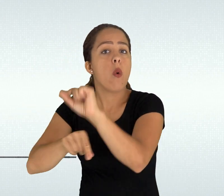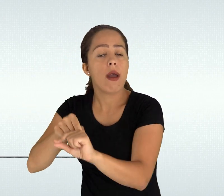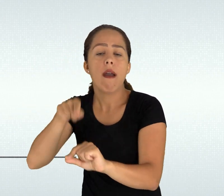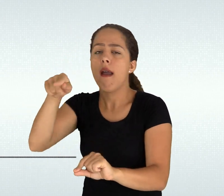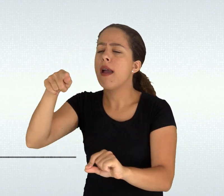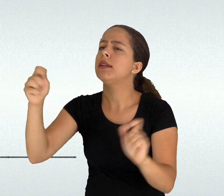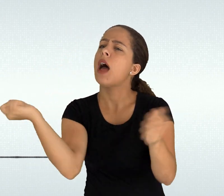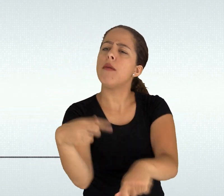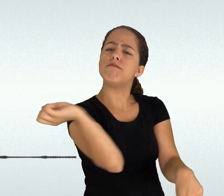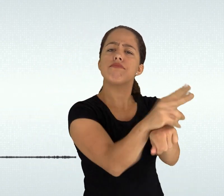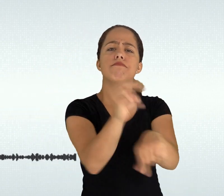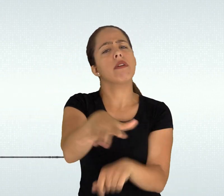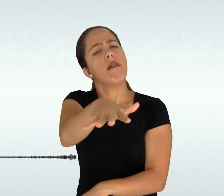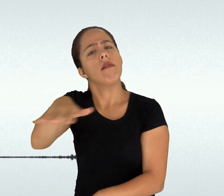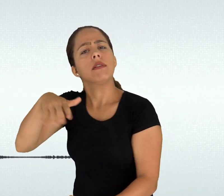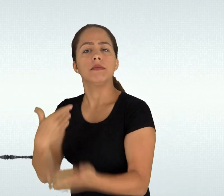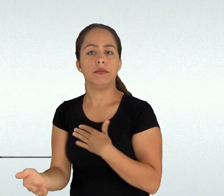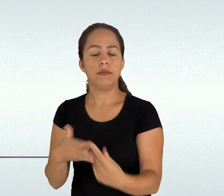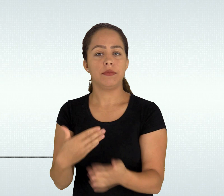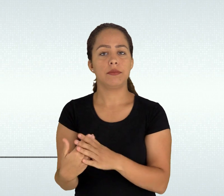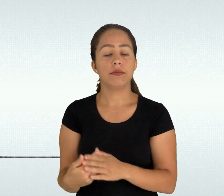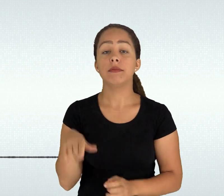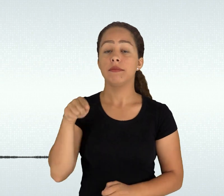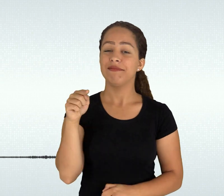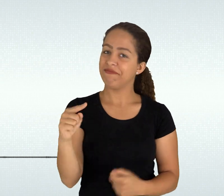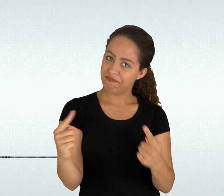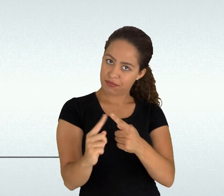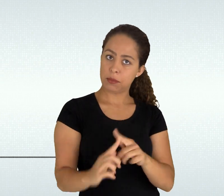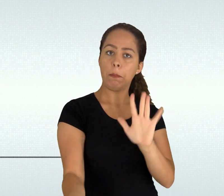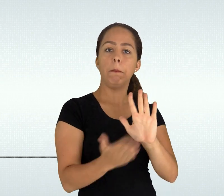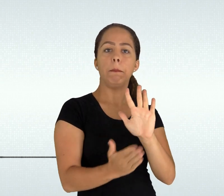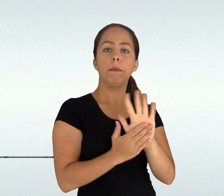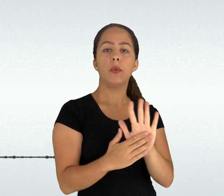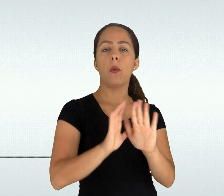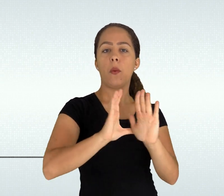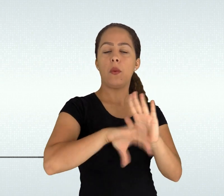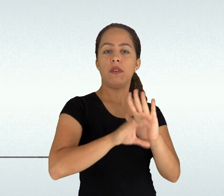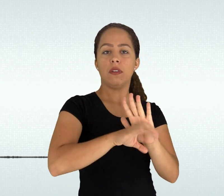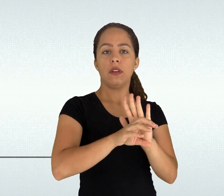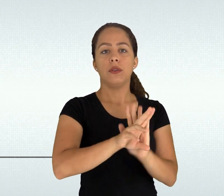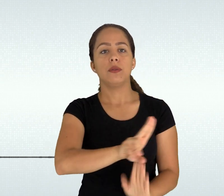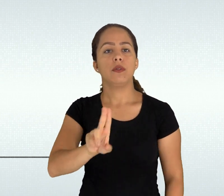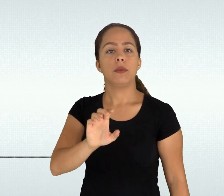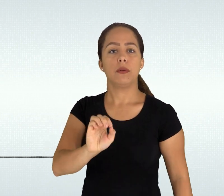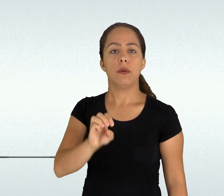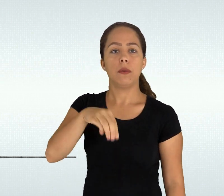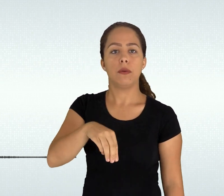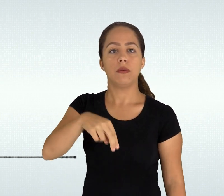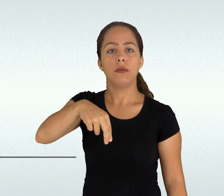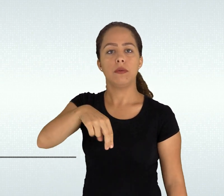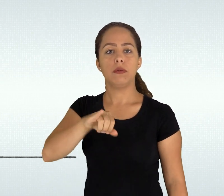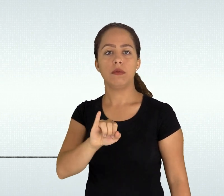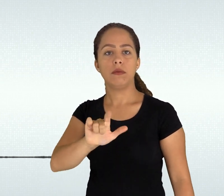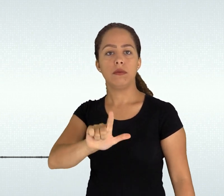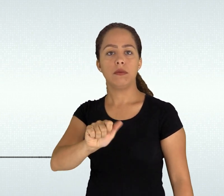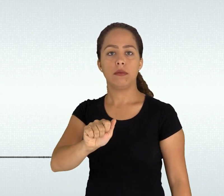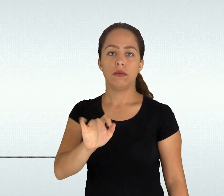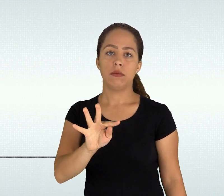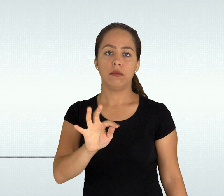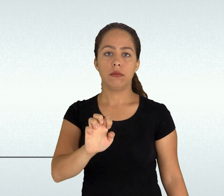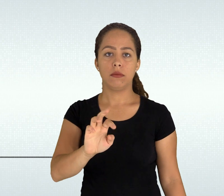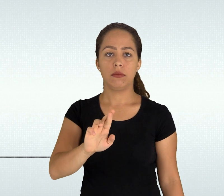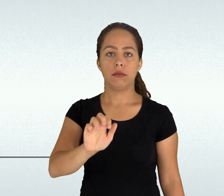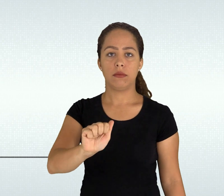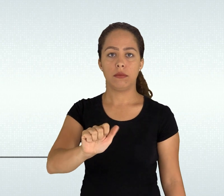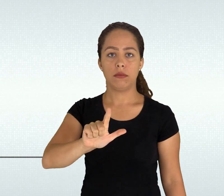do IFES conforme artigo 7 inciso 1 da lei 11892 barra 2008